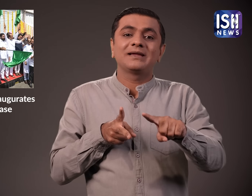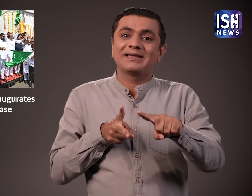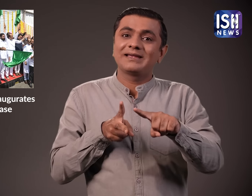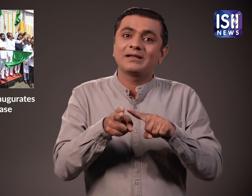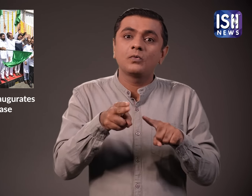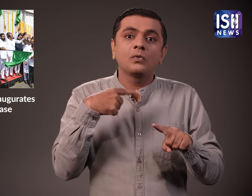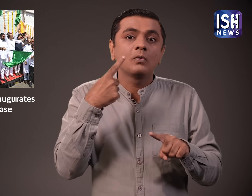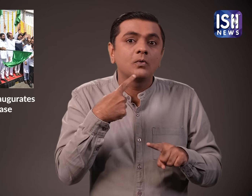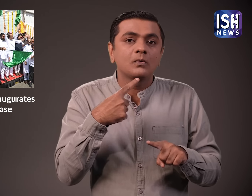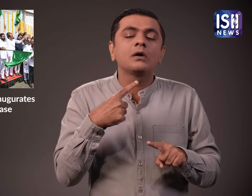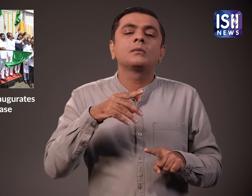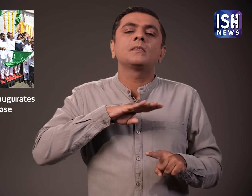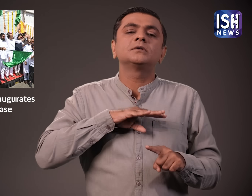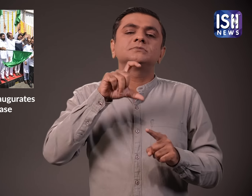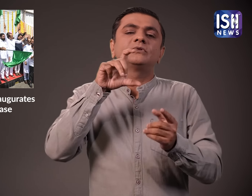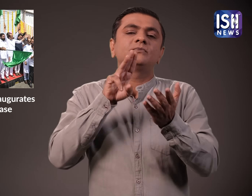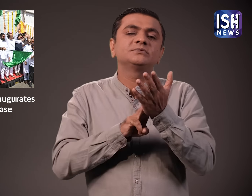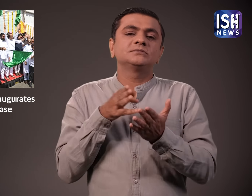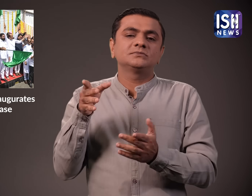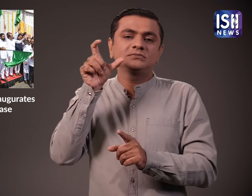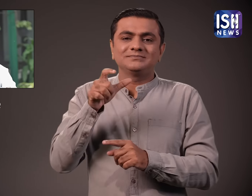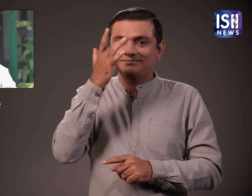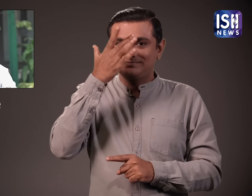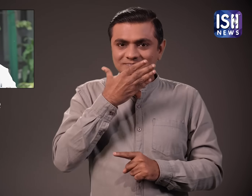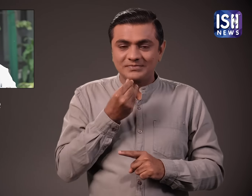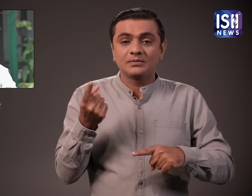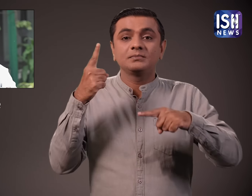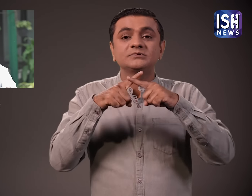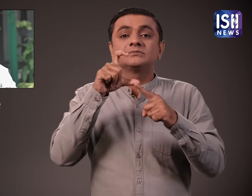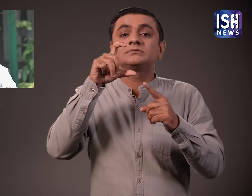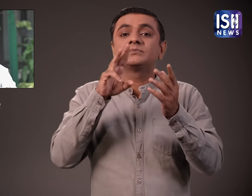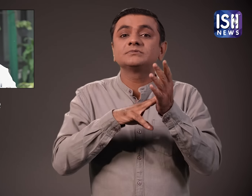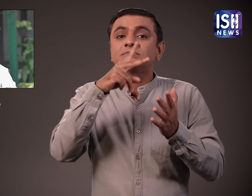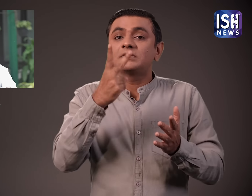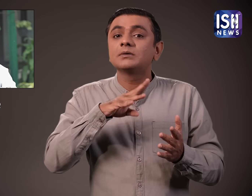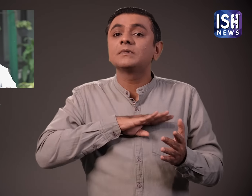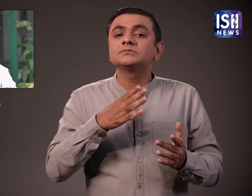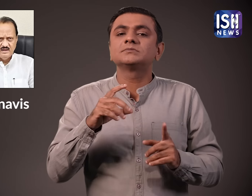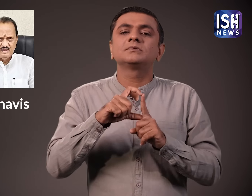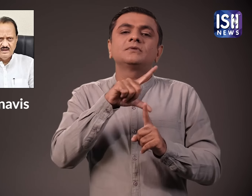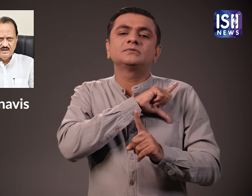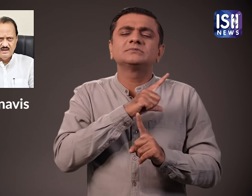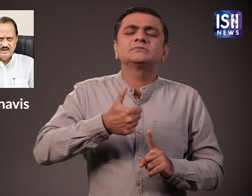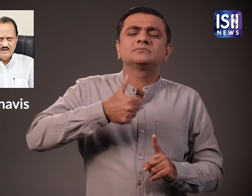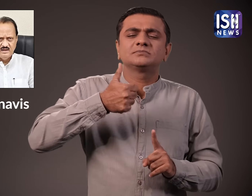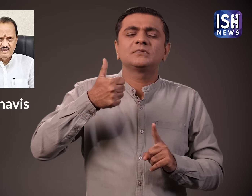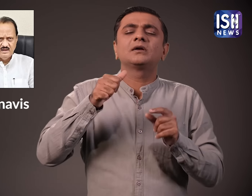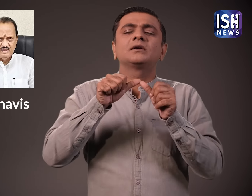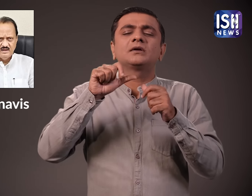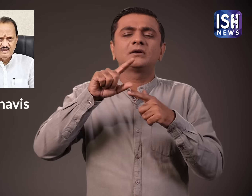इसका उद्गाटन महराश्ट्रा के मुख्यमंत्री एकनाच शिंदे डेपिटी मुख्यमंत्री देविंद्र फटनविस और अजीत पवार